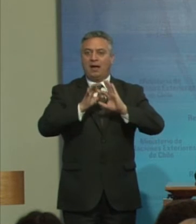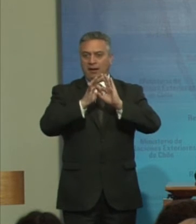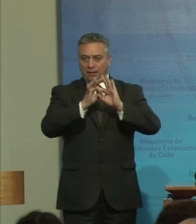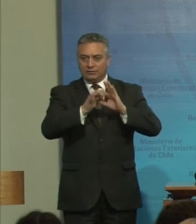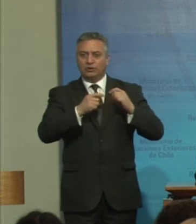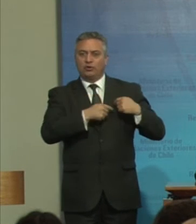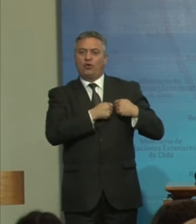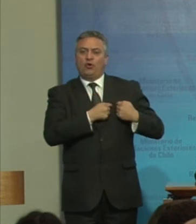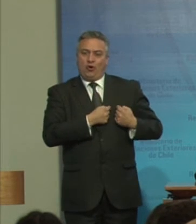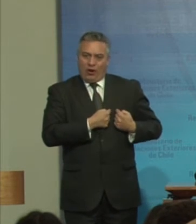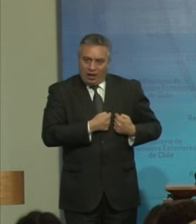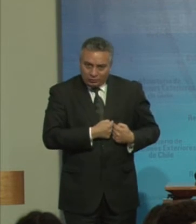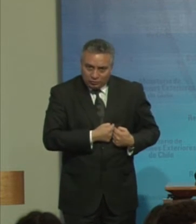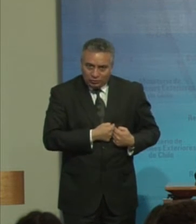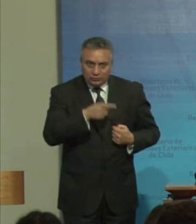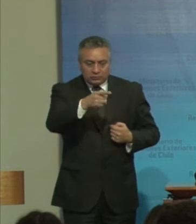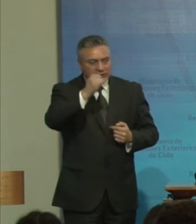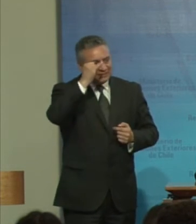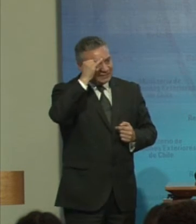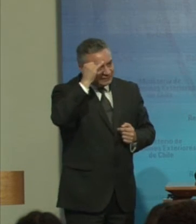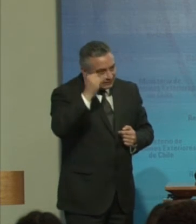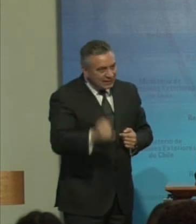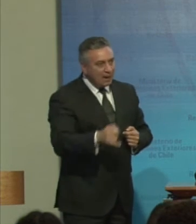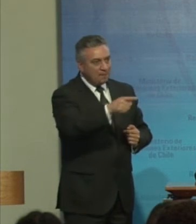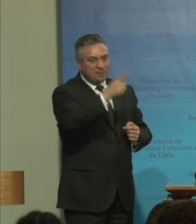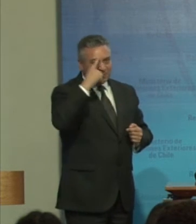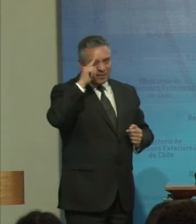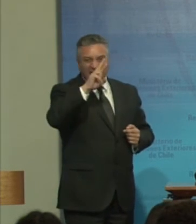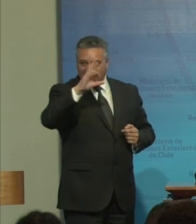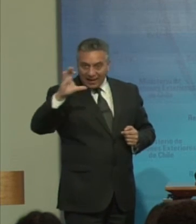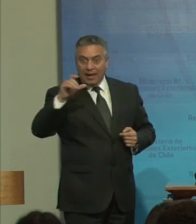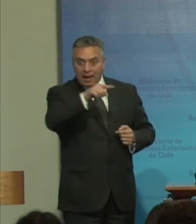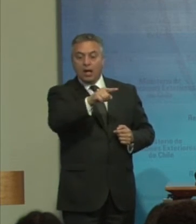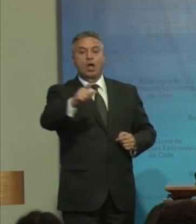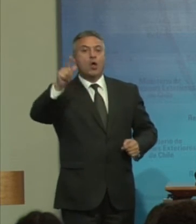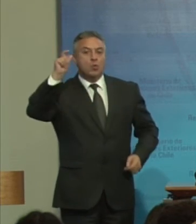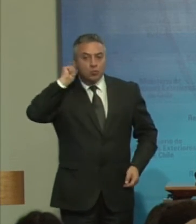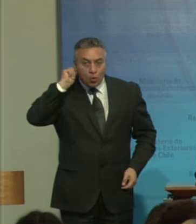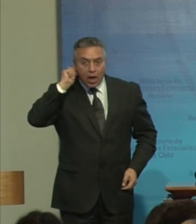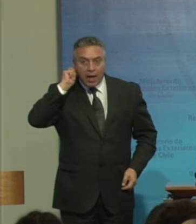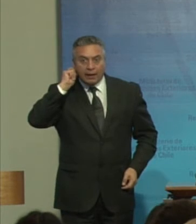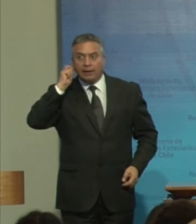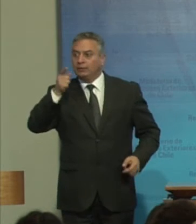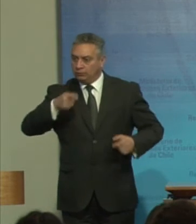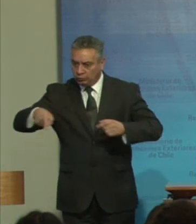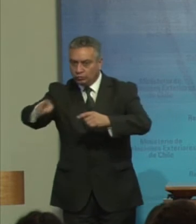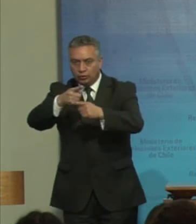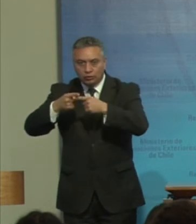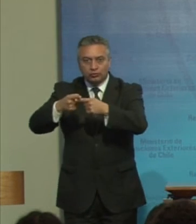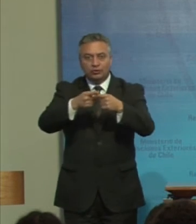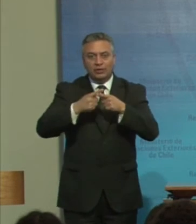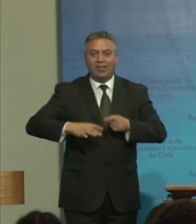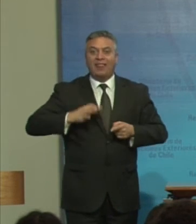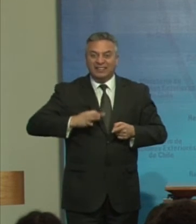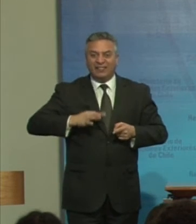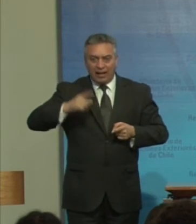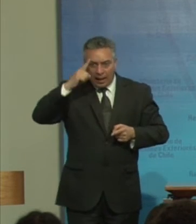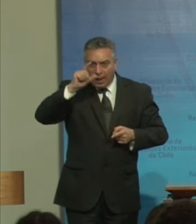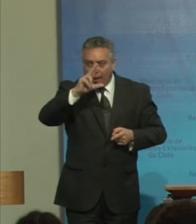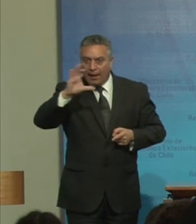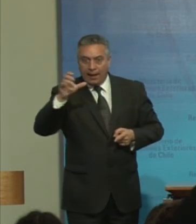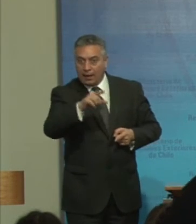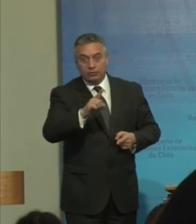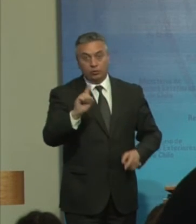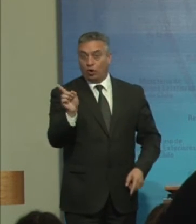corazón Porque ella Siempre ha creído En las mujeres En sociedad civil Y eso No es